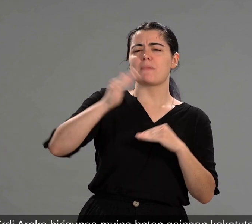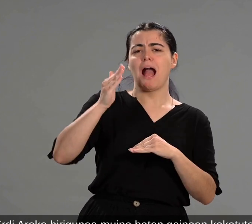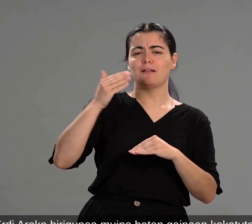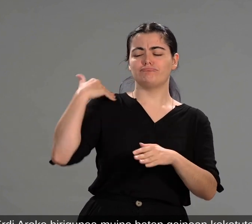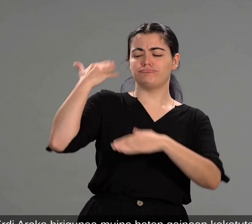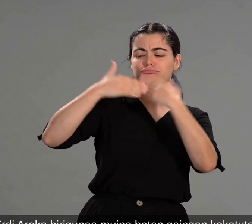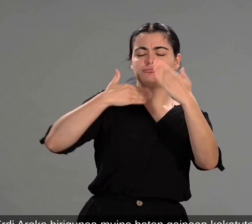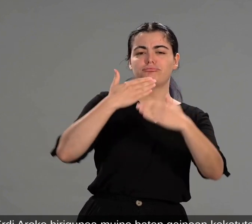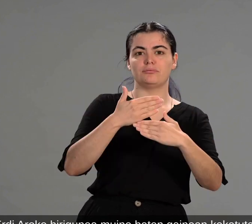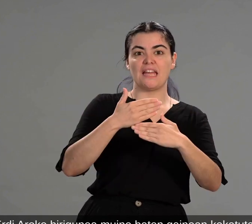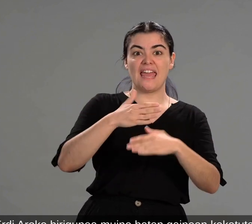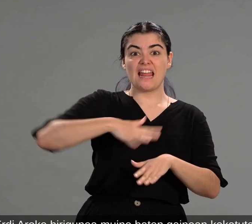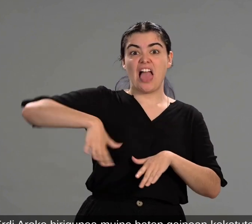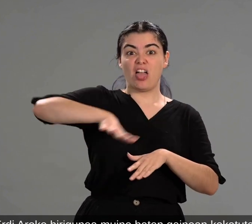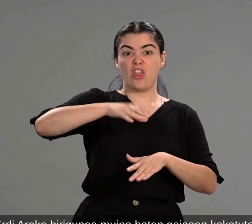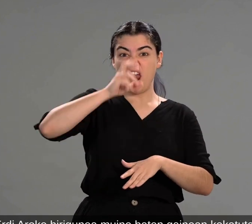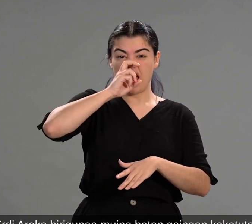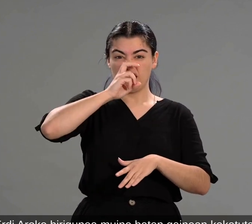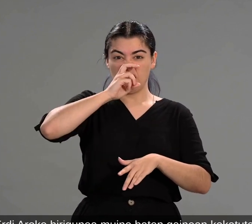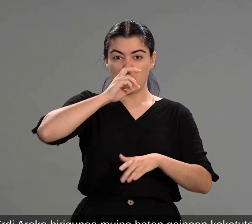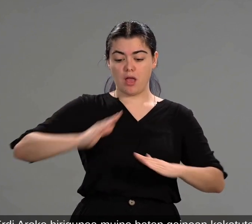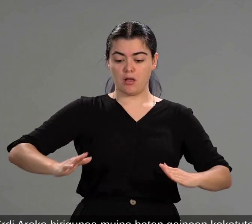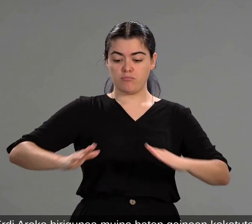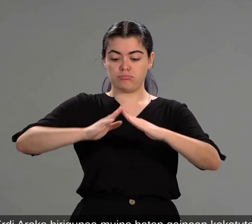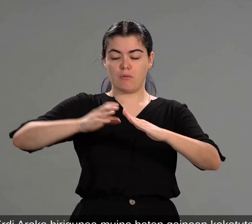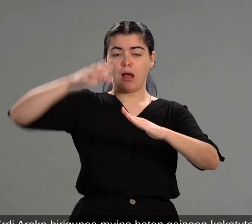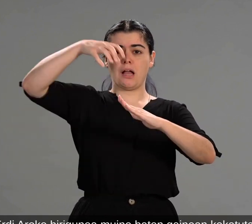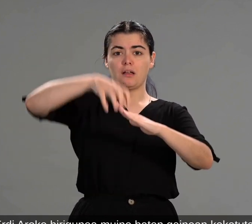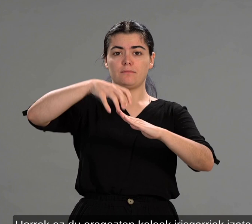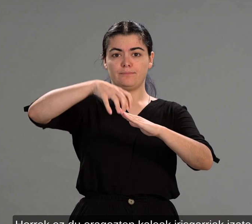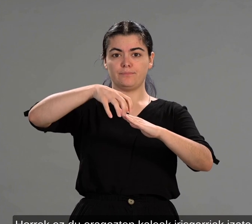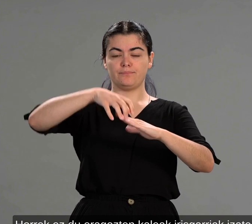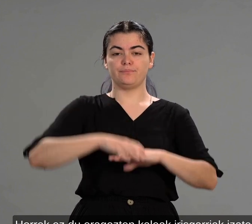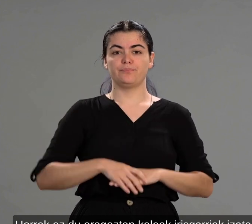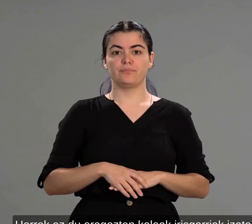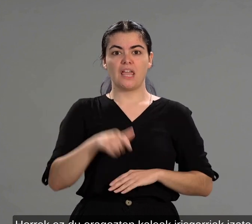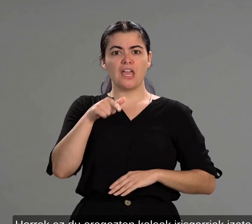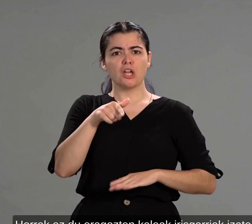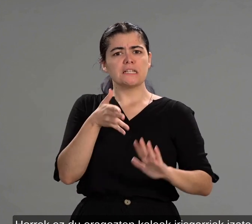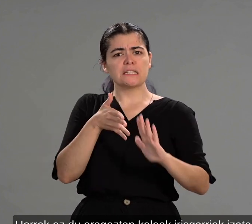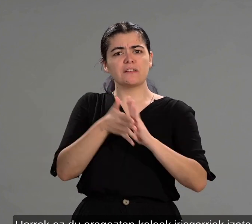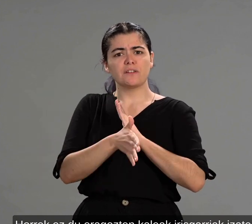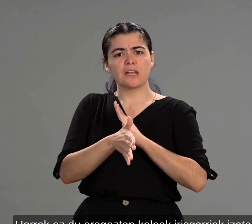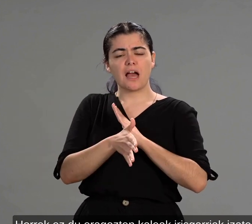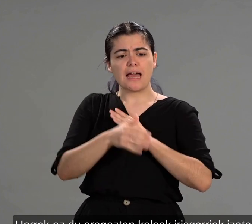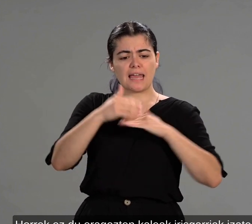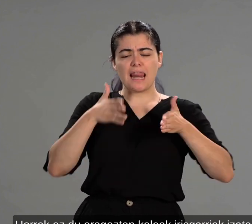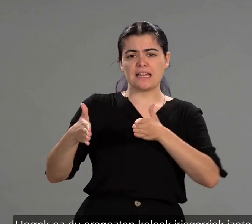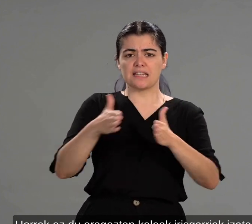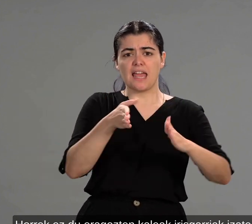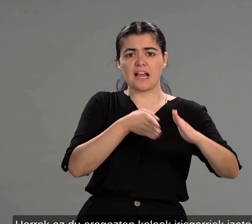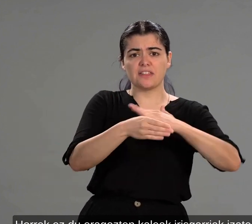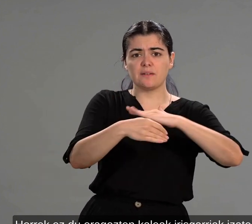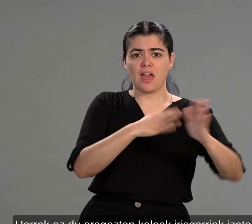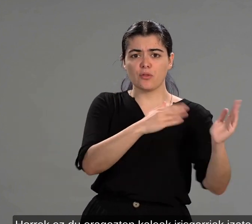erdiaroko irigunea muino baten gainean kokatuta dagoela. Horrek ez dueragozten kaleak irisgarriak izatea,